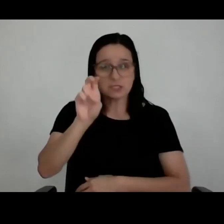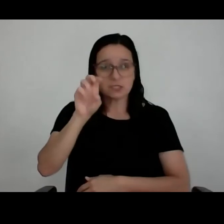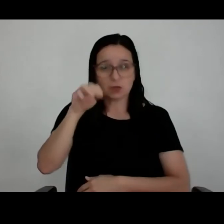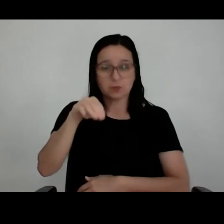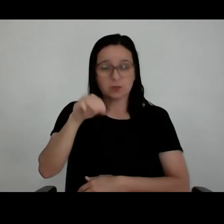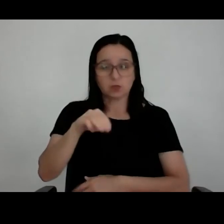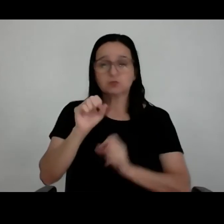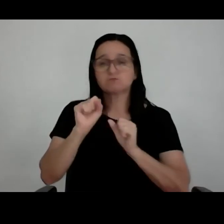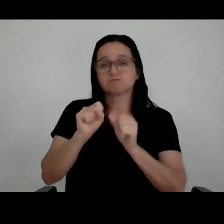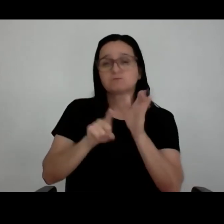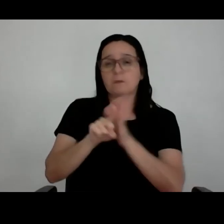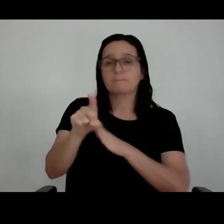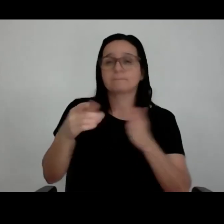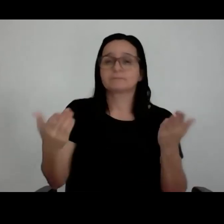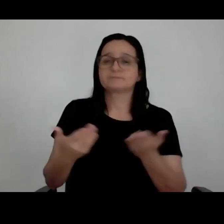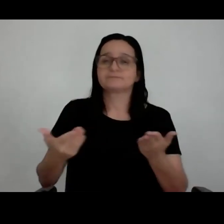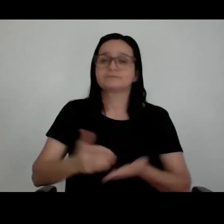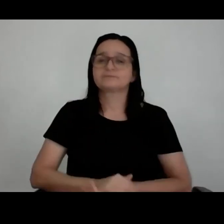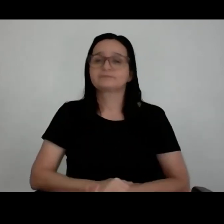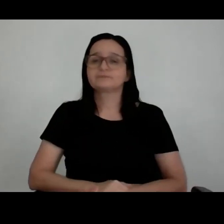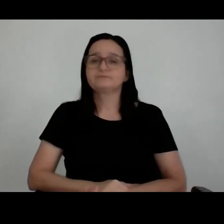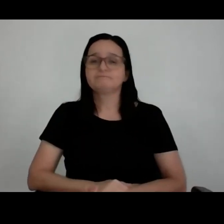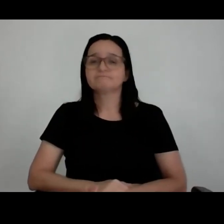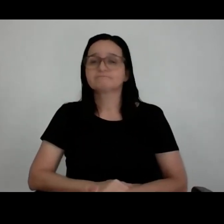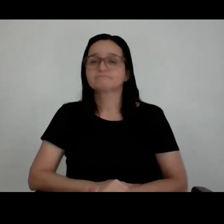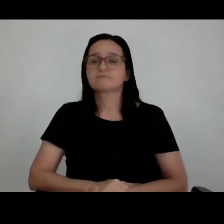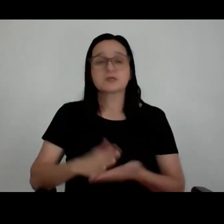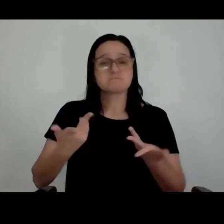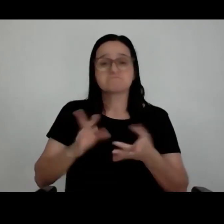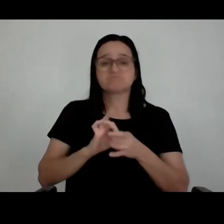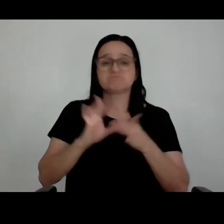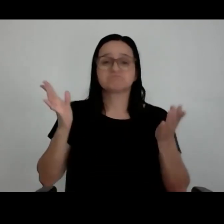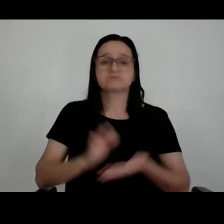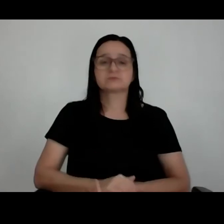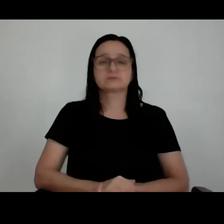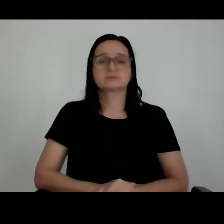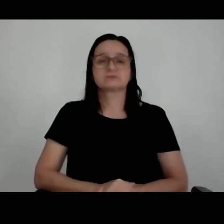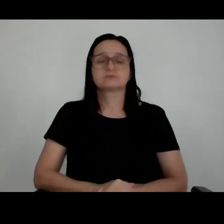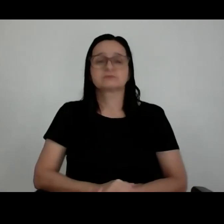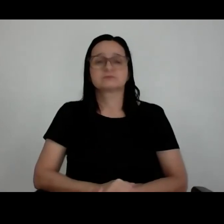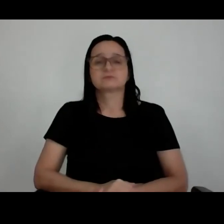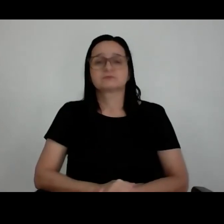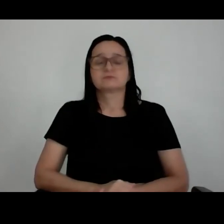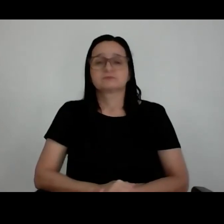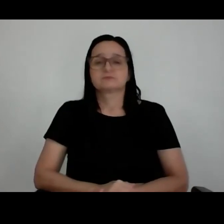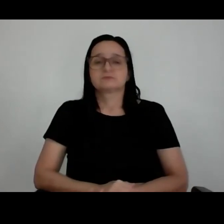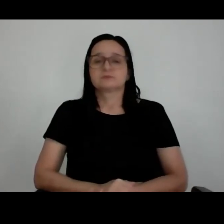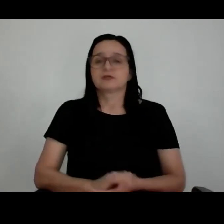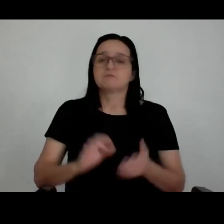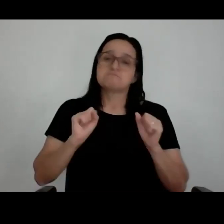alguma pergunta, para me poder atender os alunos aí também, estão à disposição, tá? João, pode seguir o projeto. Podemos fazer também